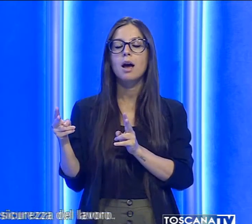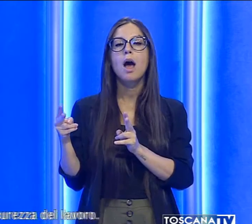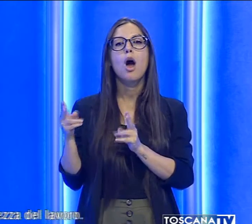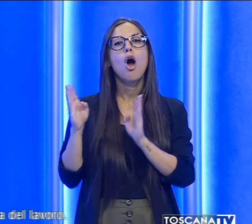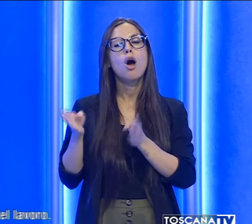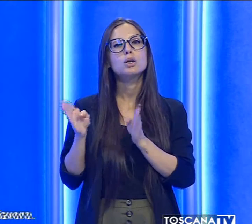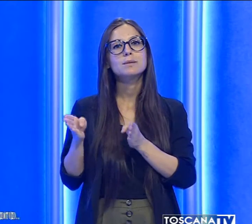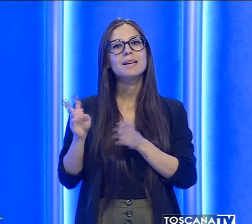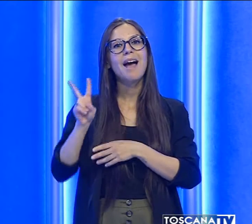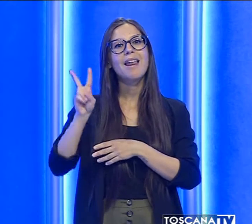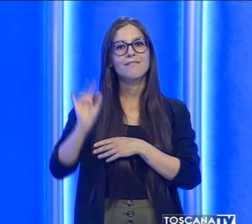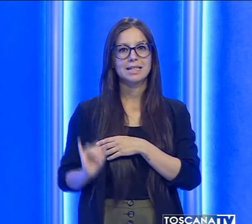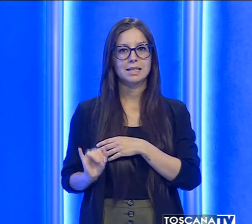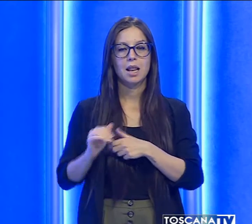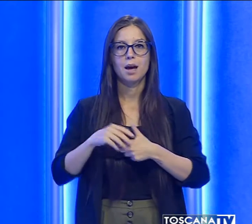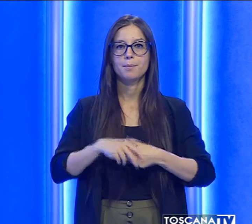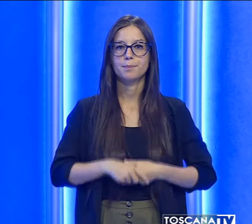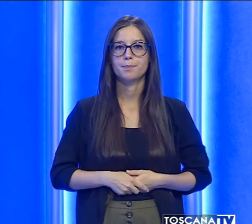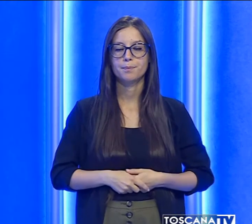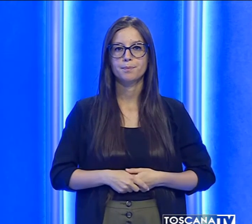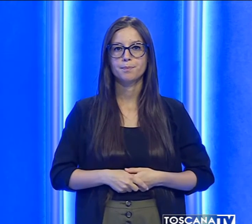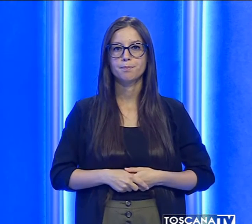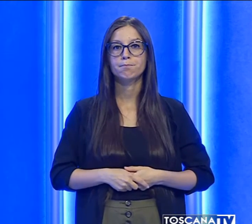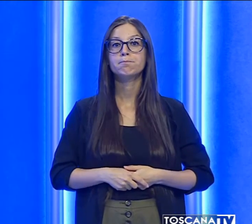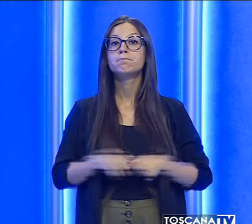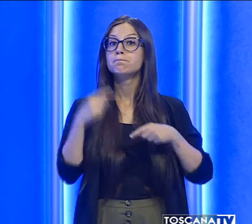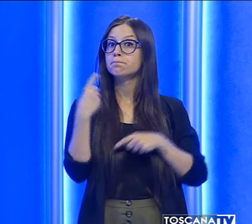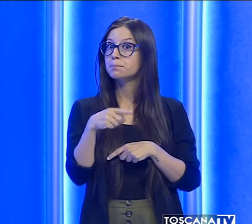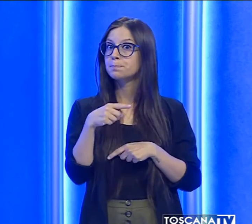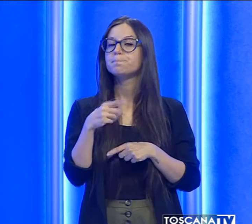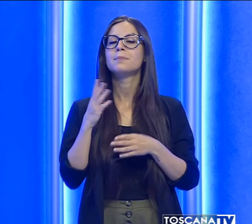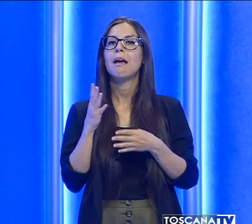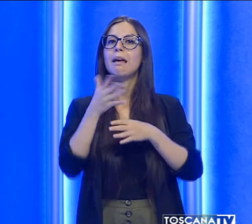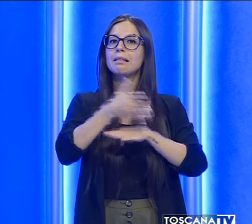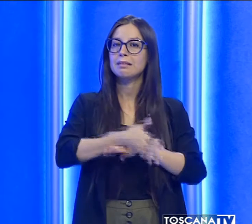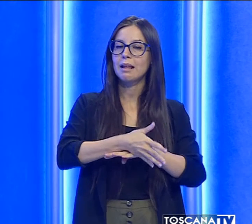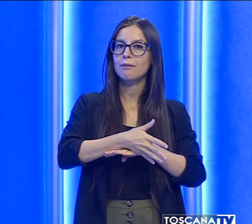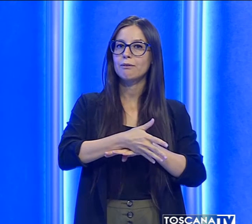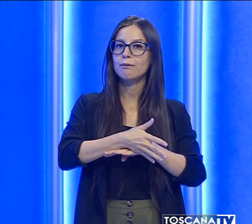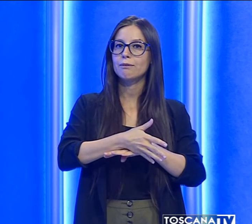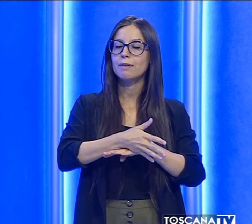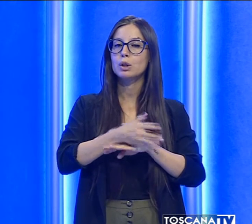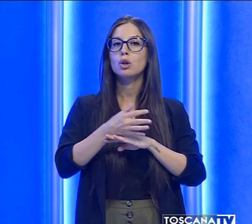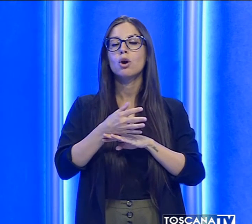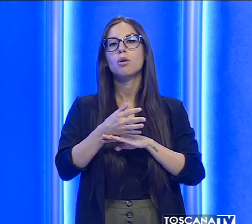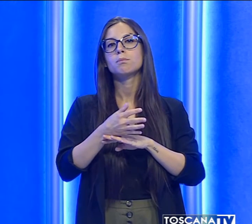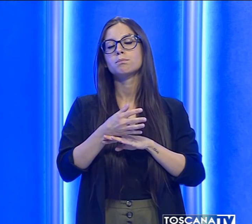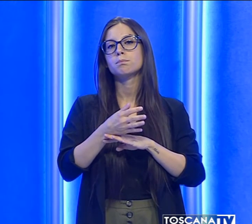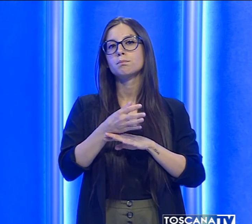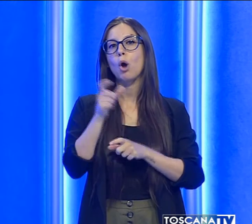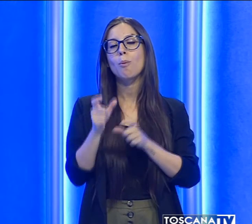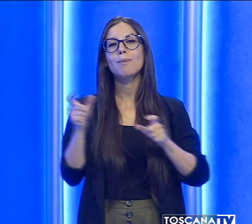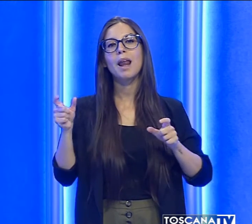'ospedale Versilia. Sul posto sono intervenuti anche operatori della sicurezza del lavoro.